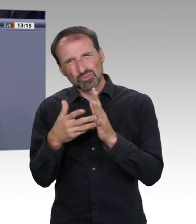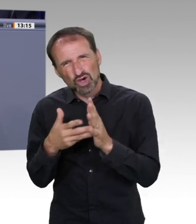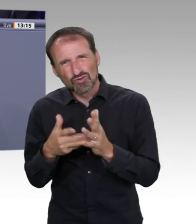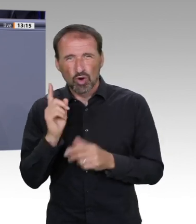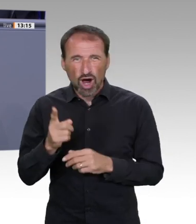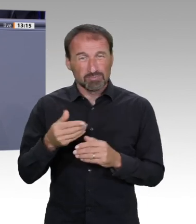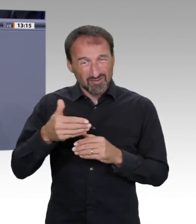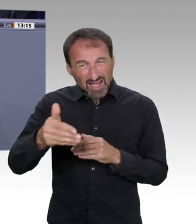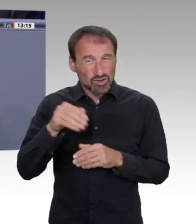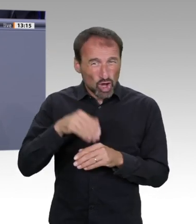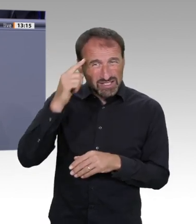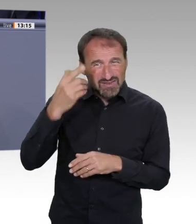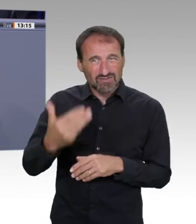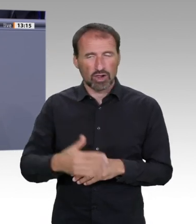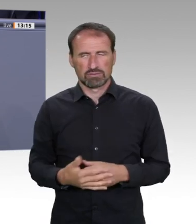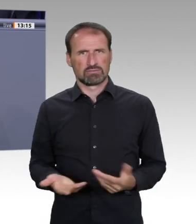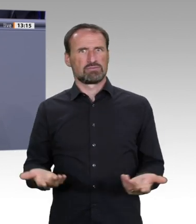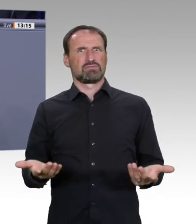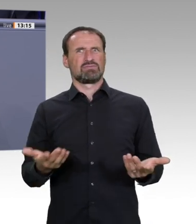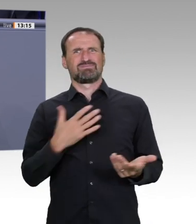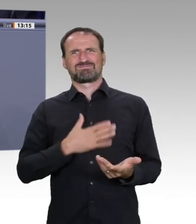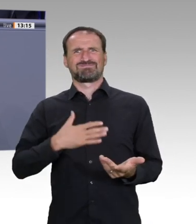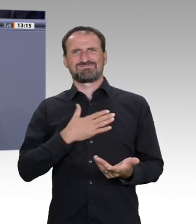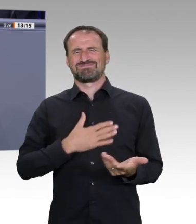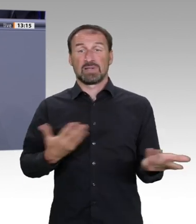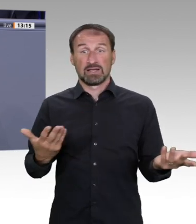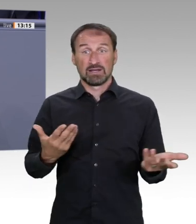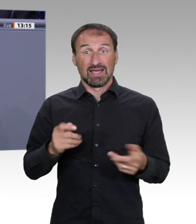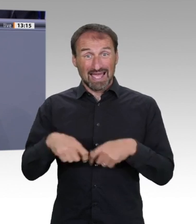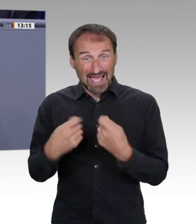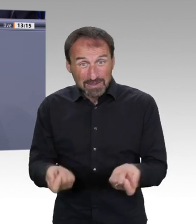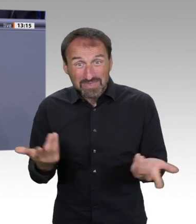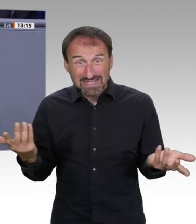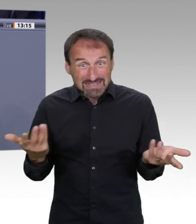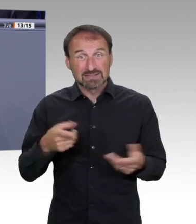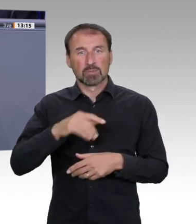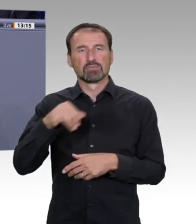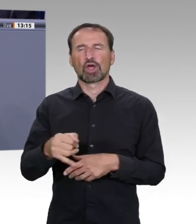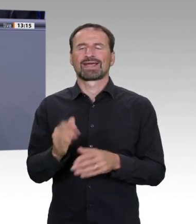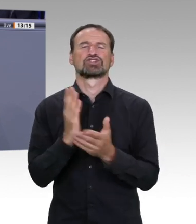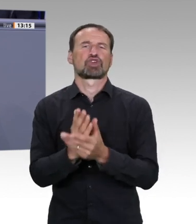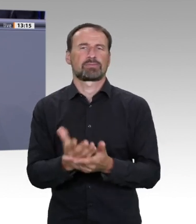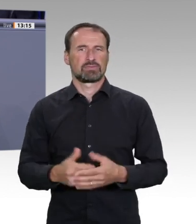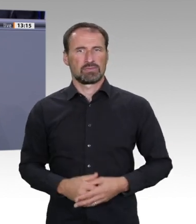dass es Steuererhöhungen geben soll werden wird, wenn er denn gewählt werden wird. Wissen Sie, was das alles nicht ist, meine Damen und Herren?